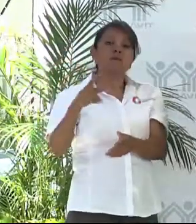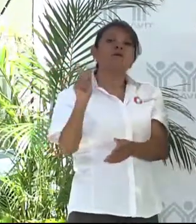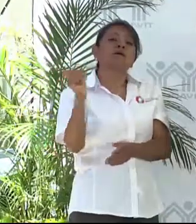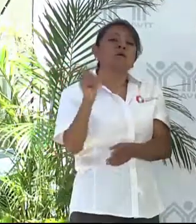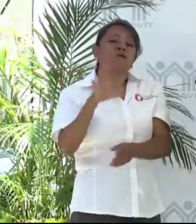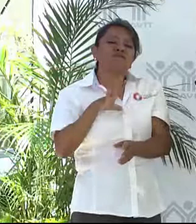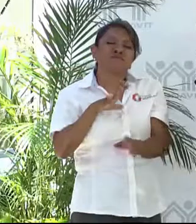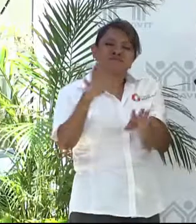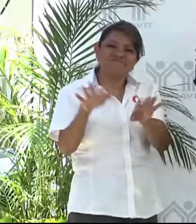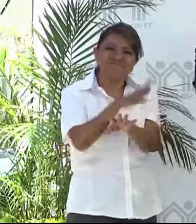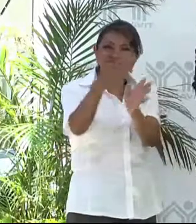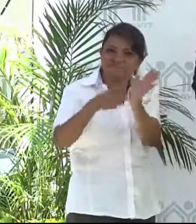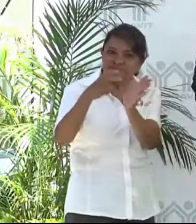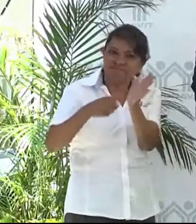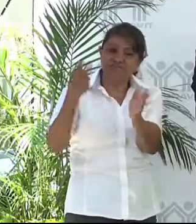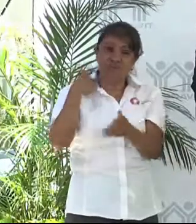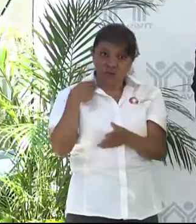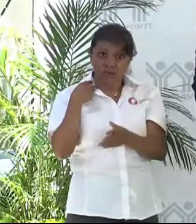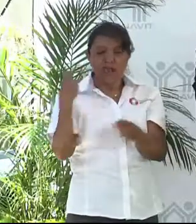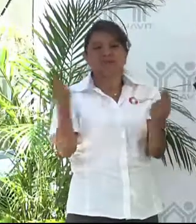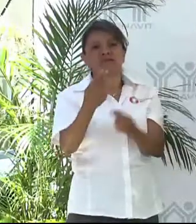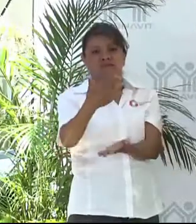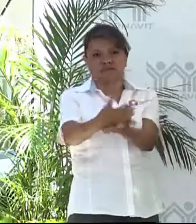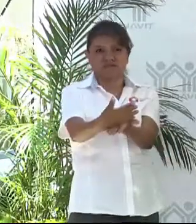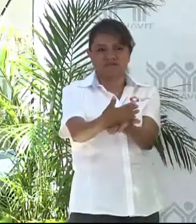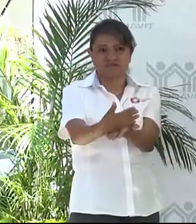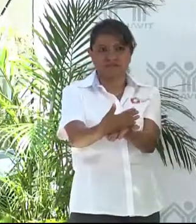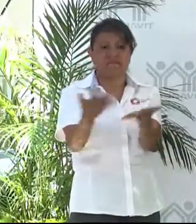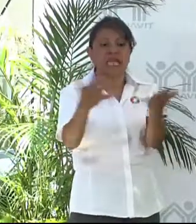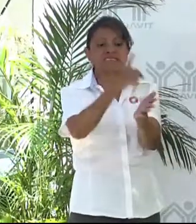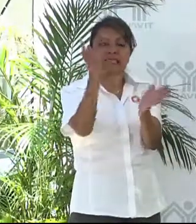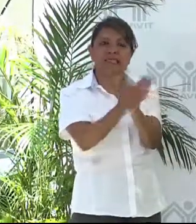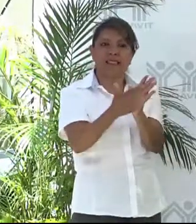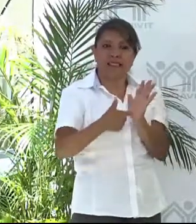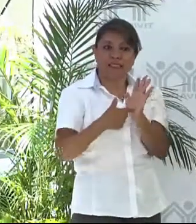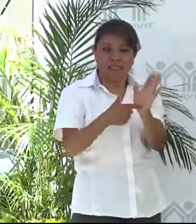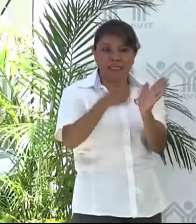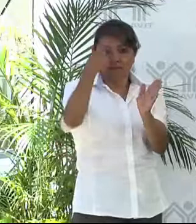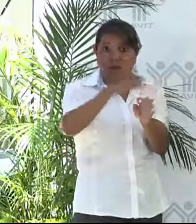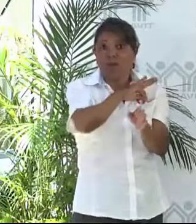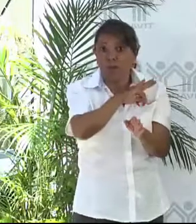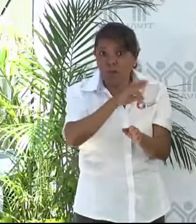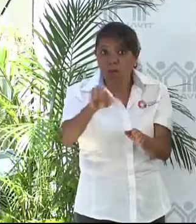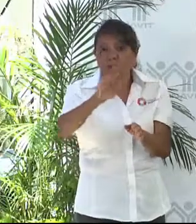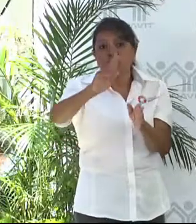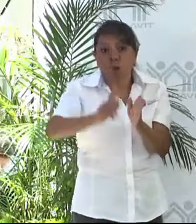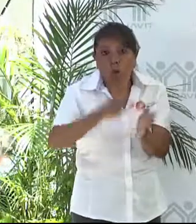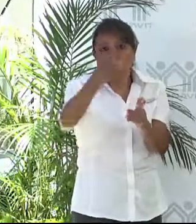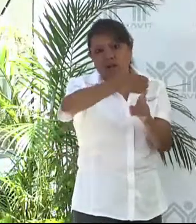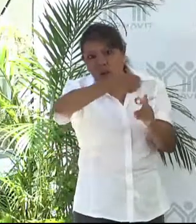se tiene que hacer un alto y generar el instrumento legal que va a reordenar la inversión en nuestro